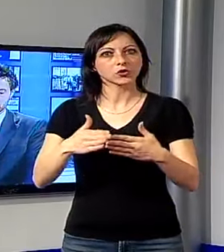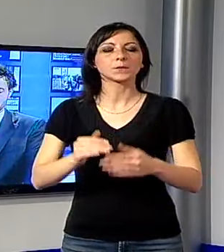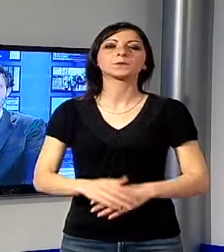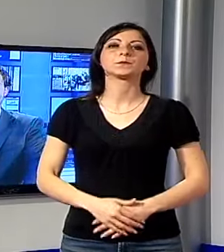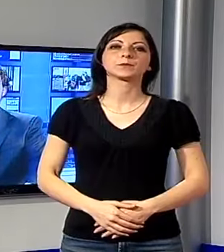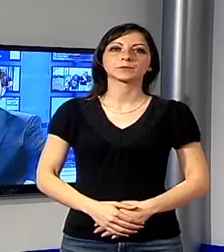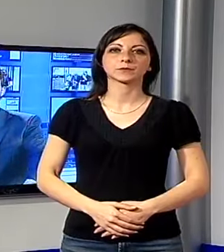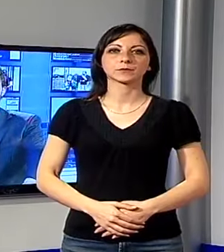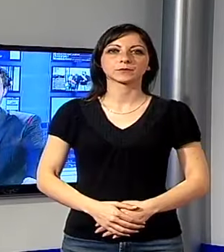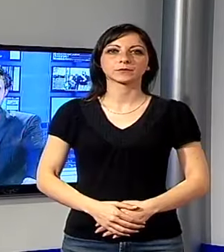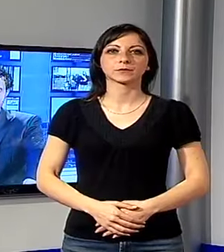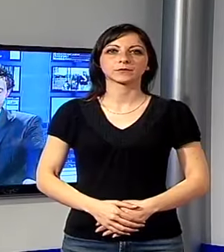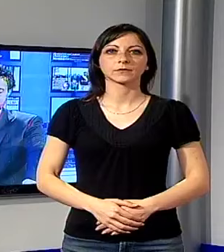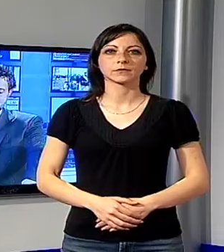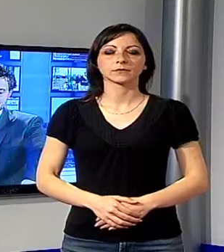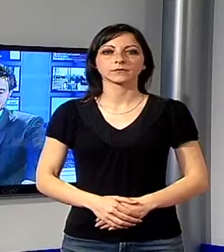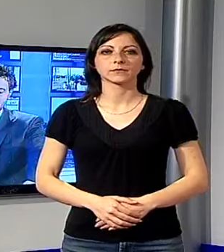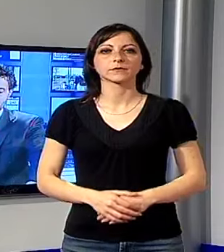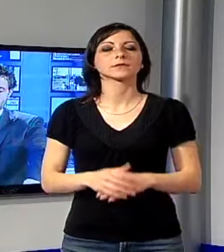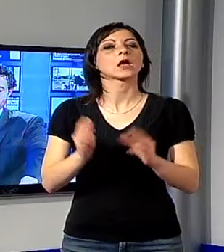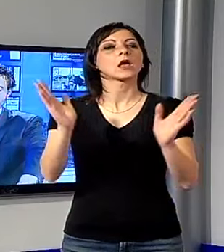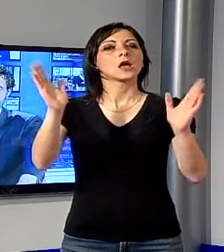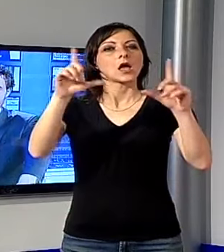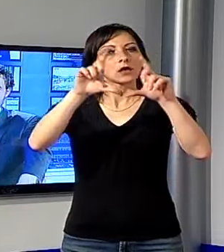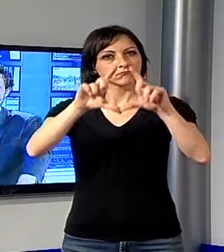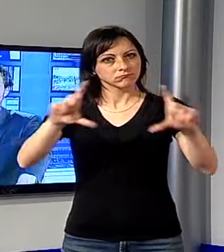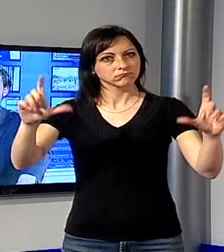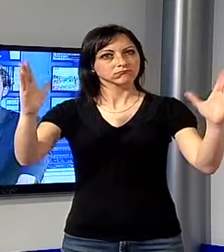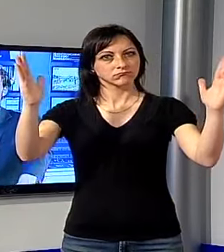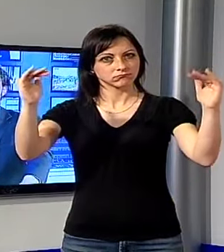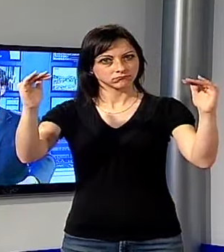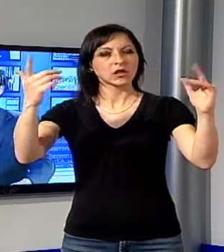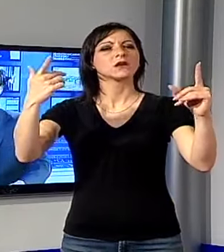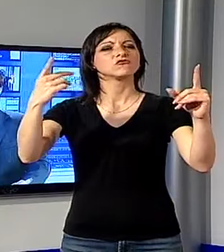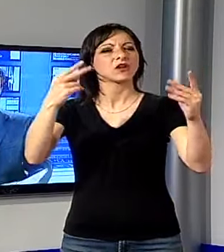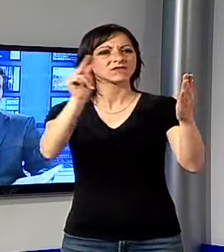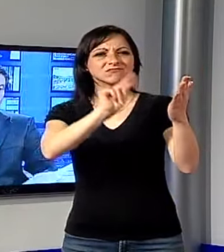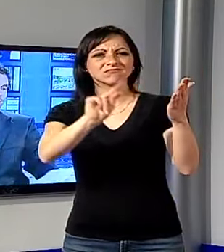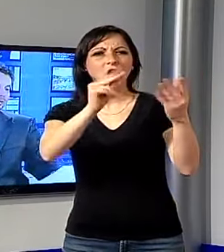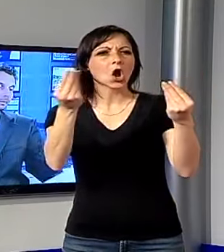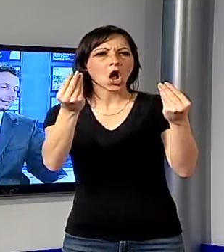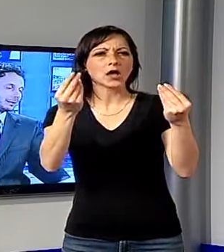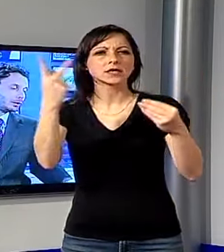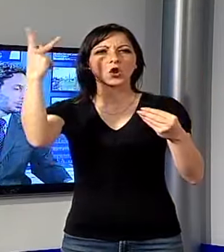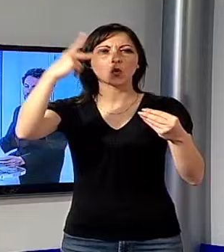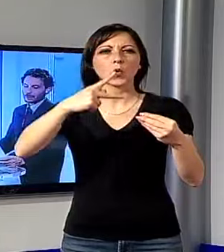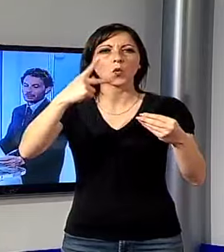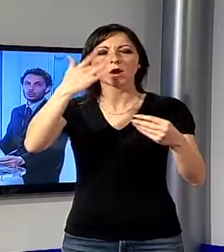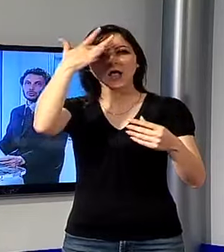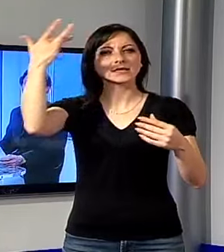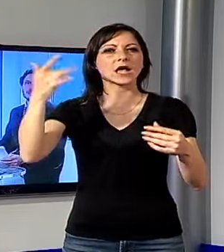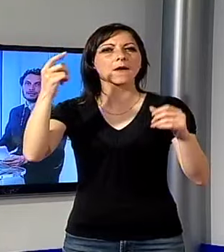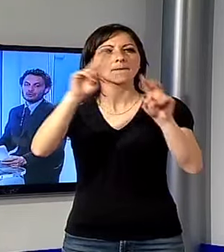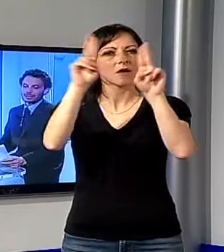Sono state installate da pochi giorni scatenando già la reazione di una certa parte di Lucca e